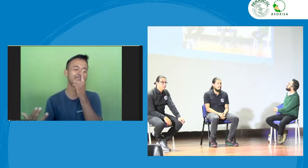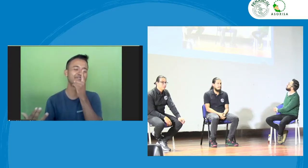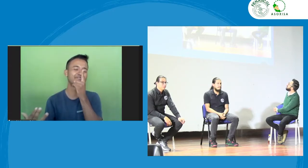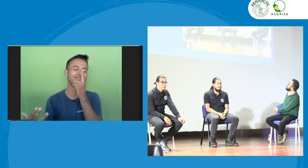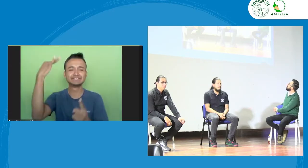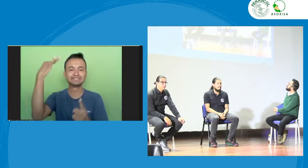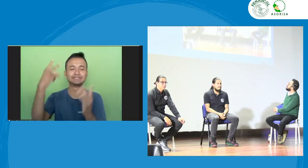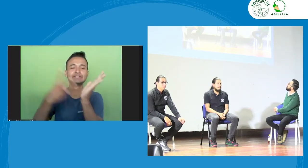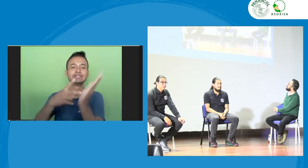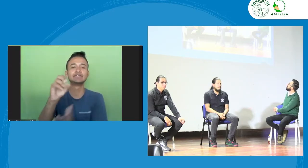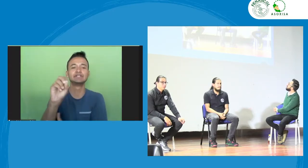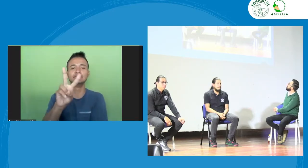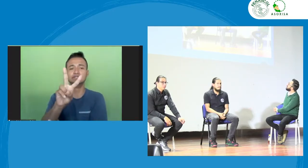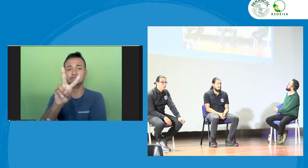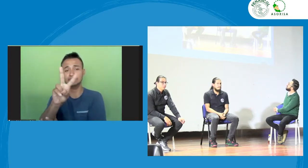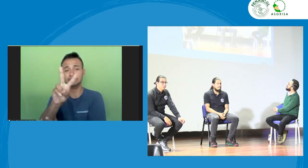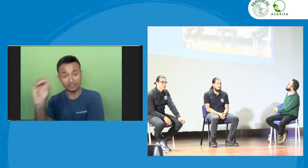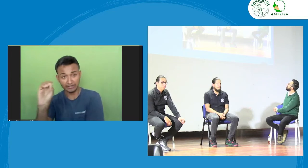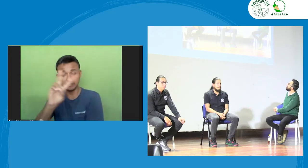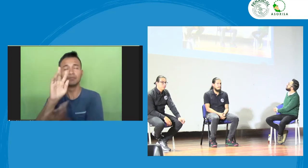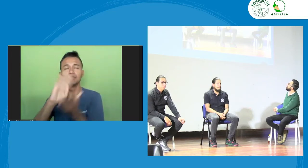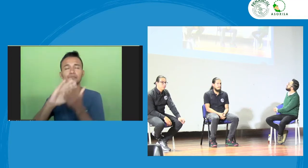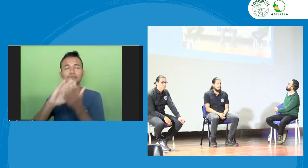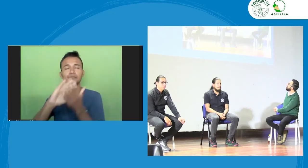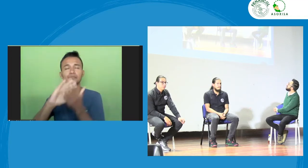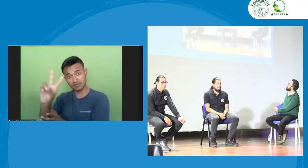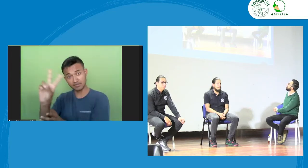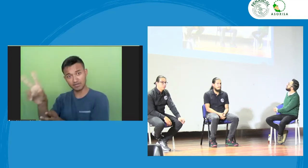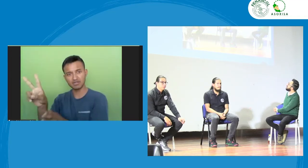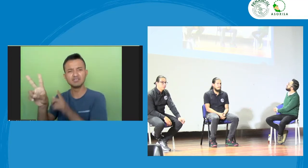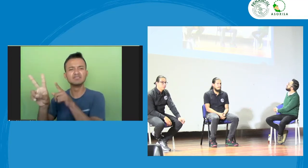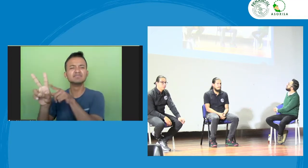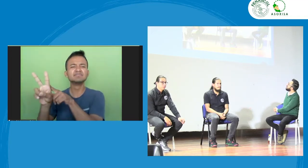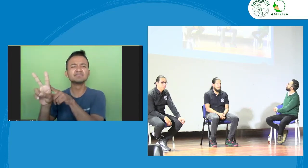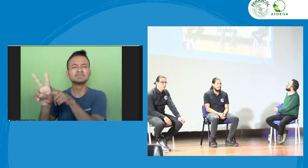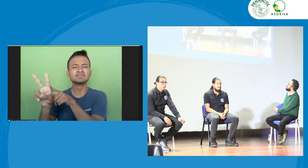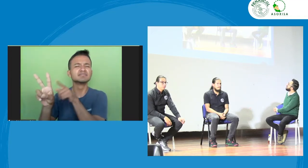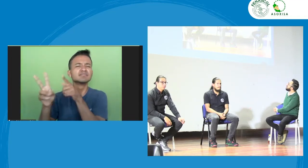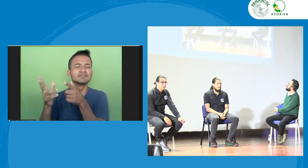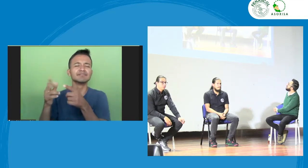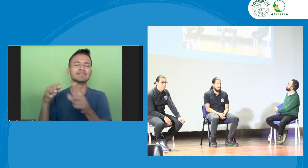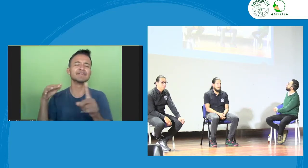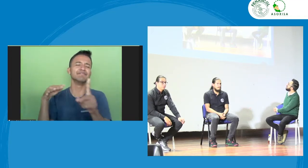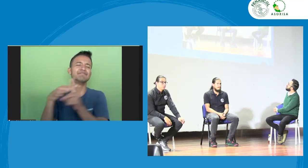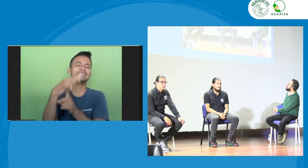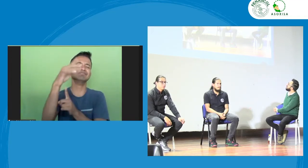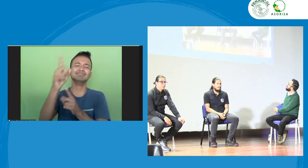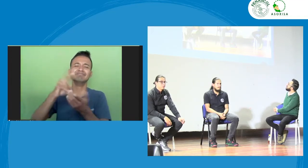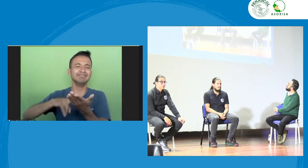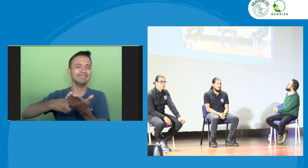teníamos un excelente servicio de interpretación pero infortunadamente en este año